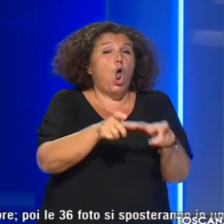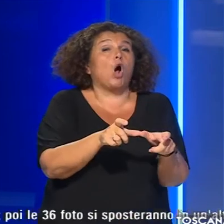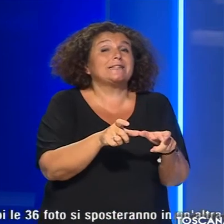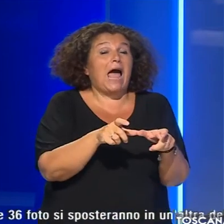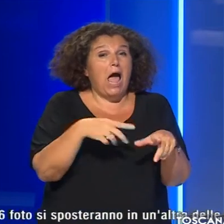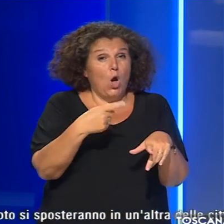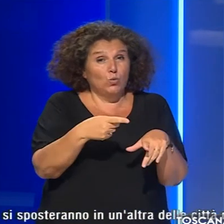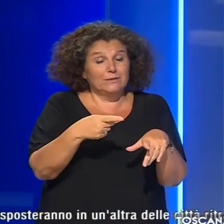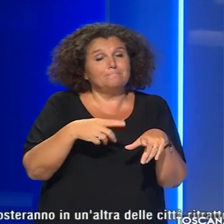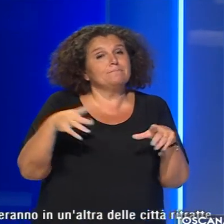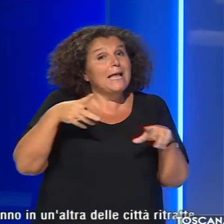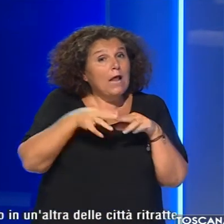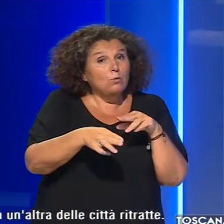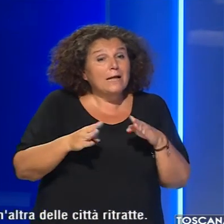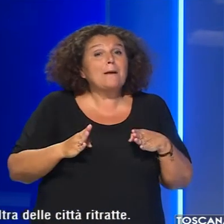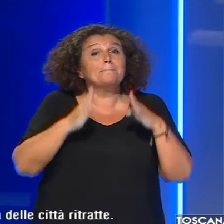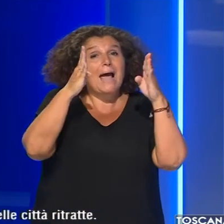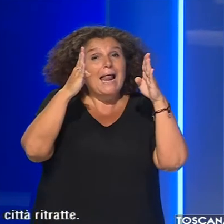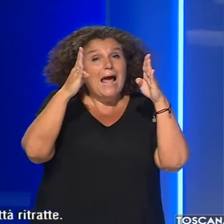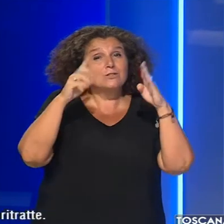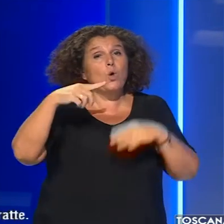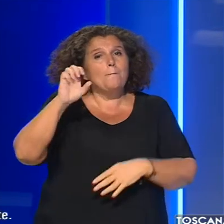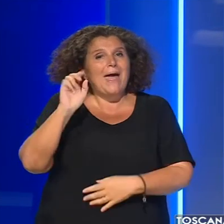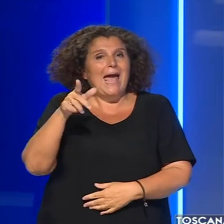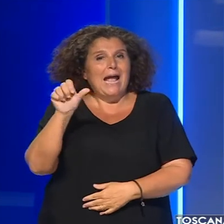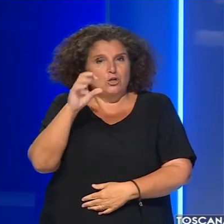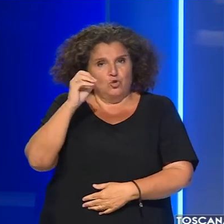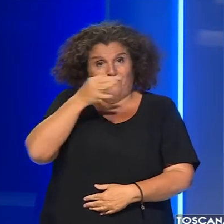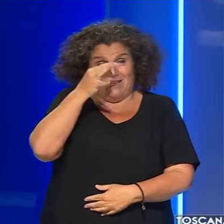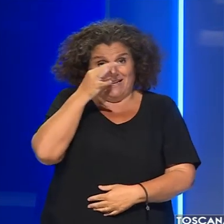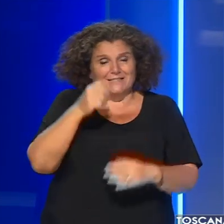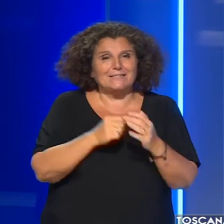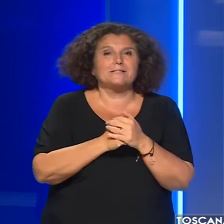inaugurata a Palazzo del Pegaso a Firenze.